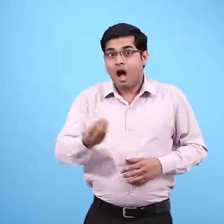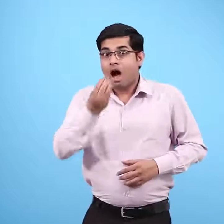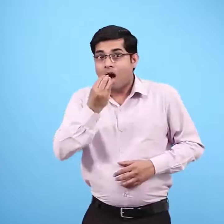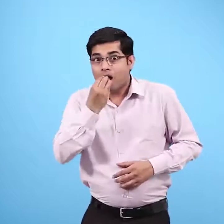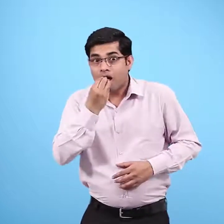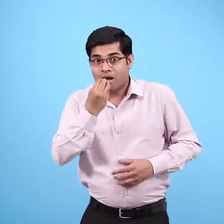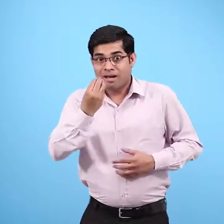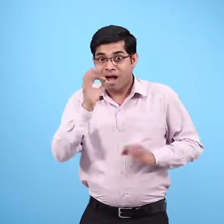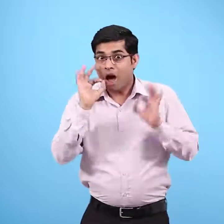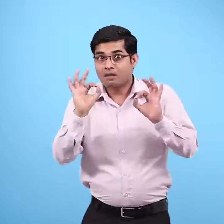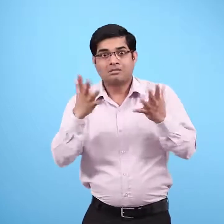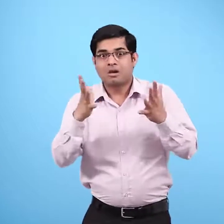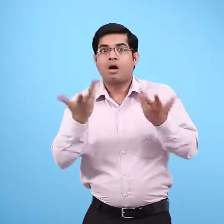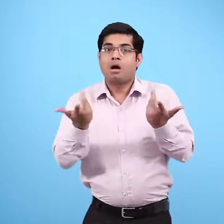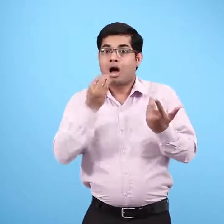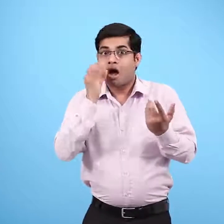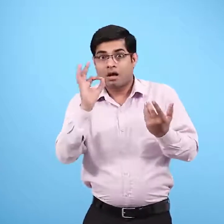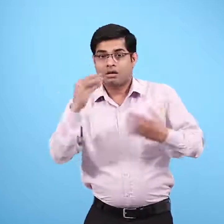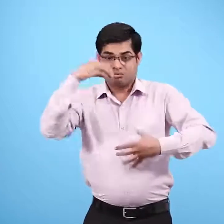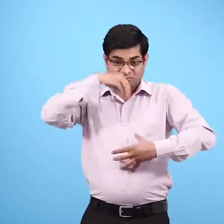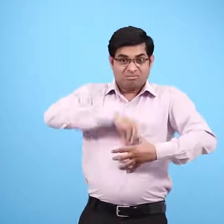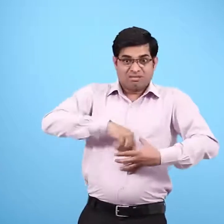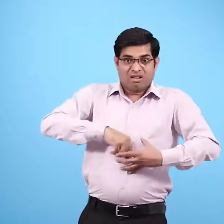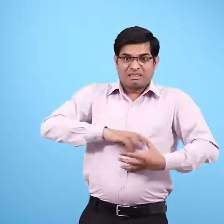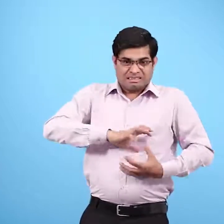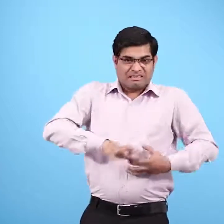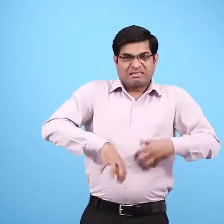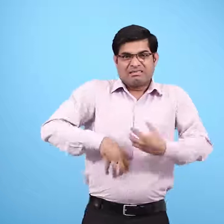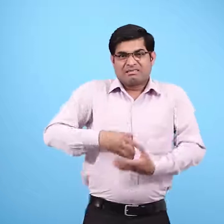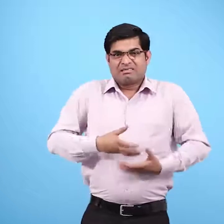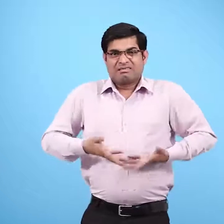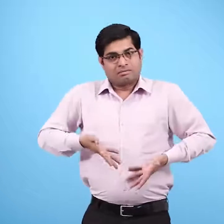खास कर जब ठीक से खाना नहीं खाया हो या पचाया हो